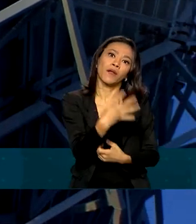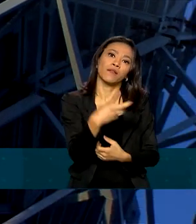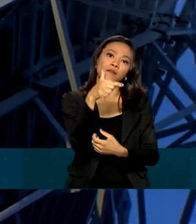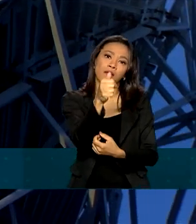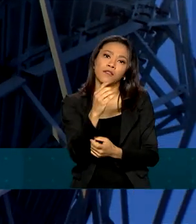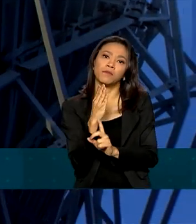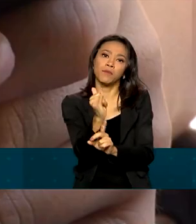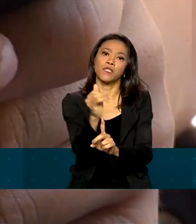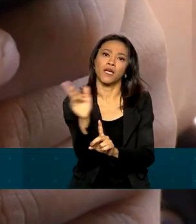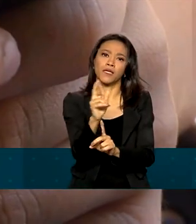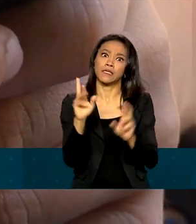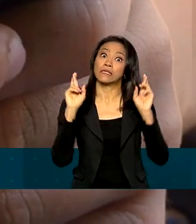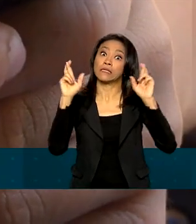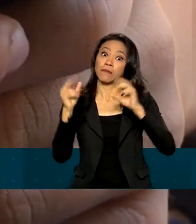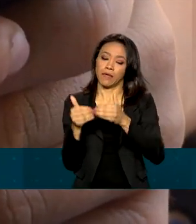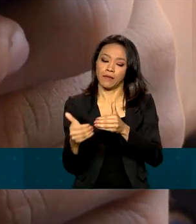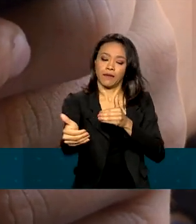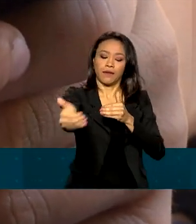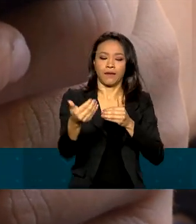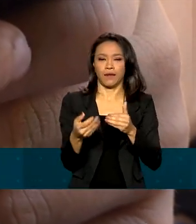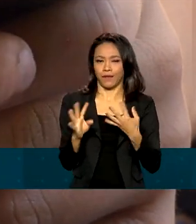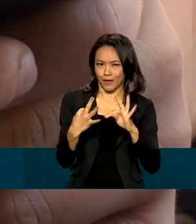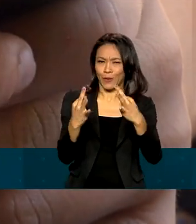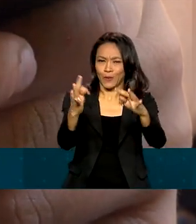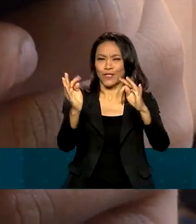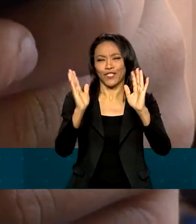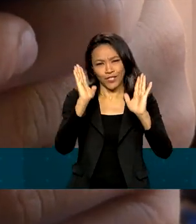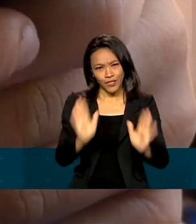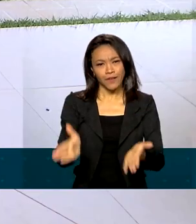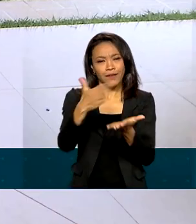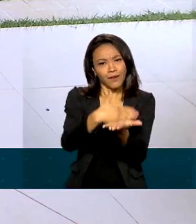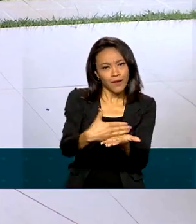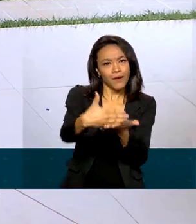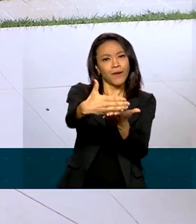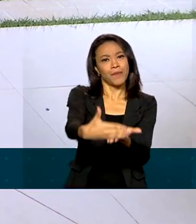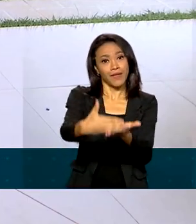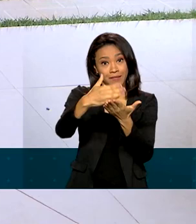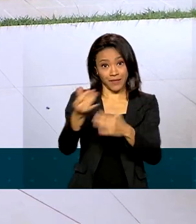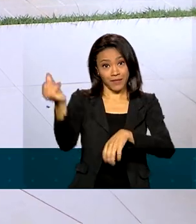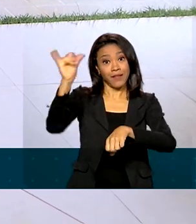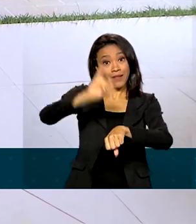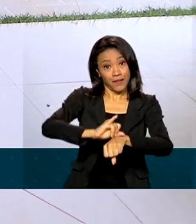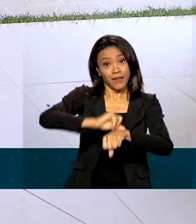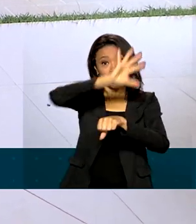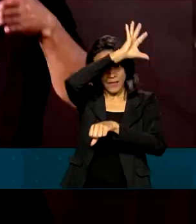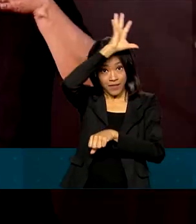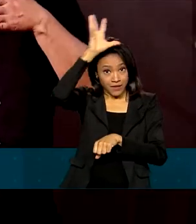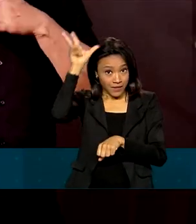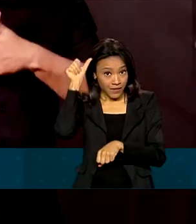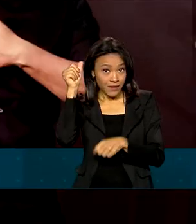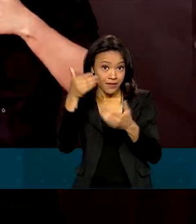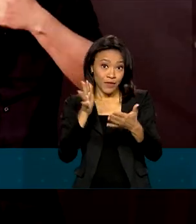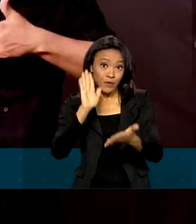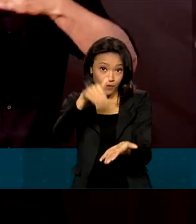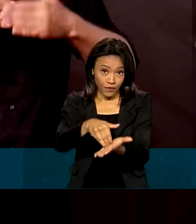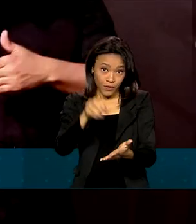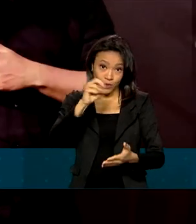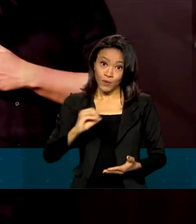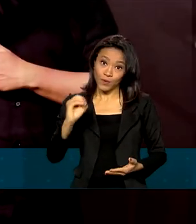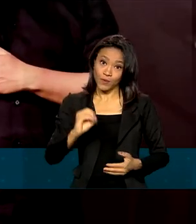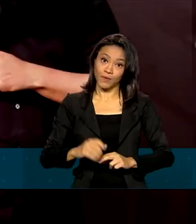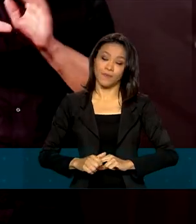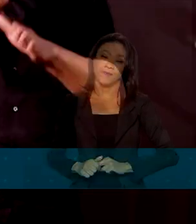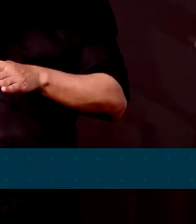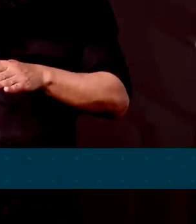expectativa é que a tecnologia comece a ser implementada em Manaus no final de outubro. É o primeiro país da América